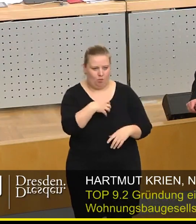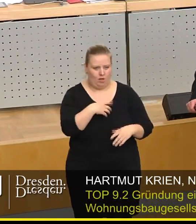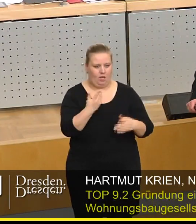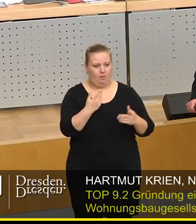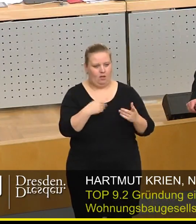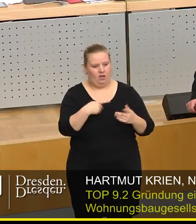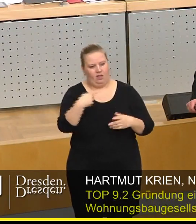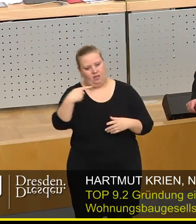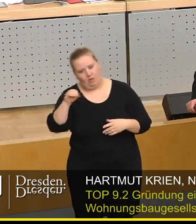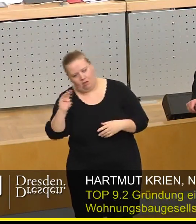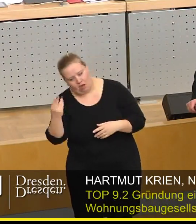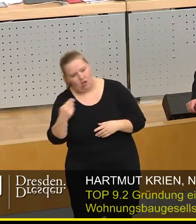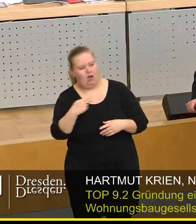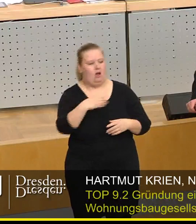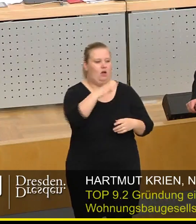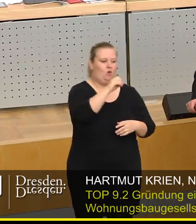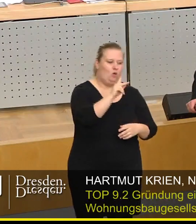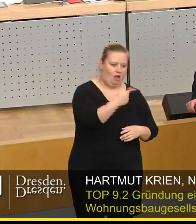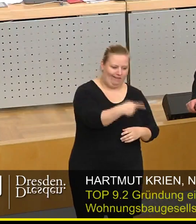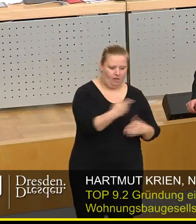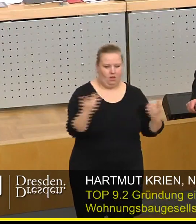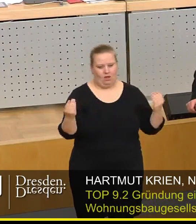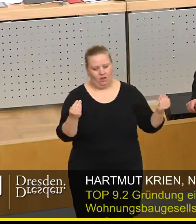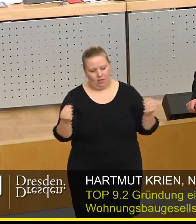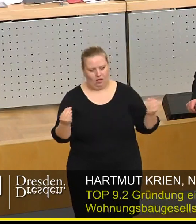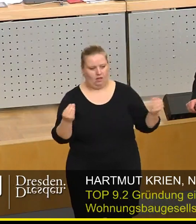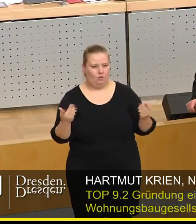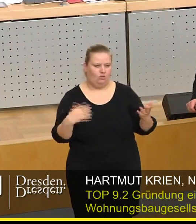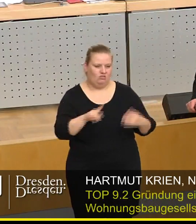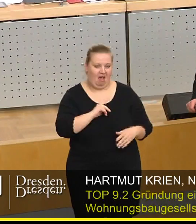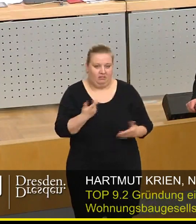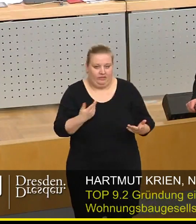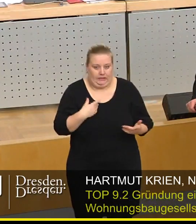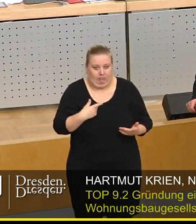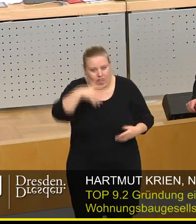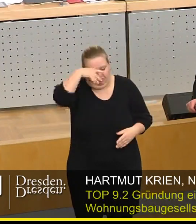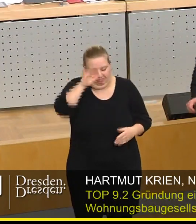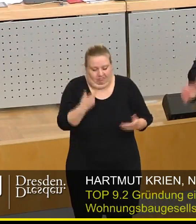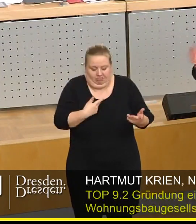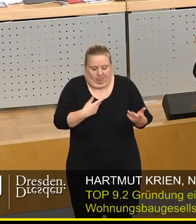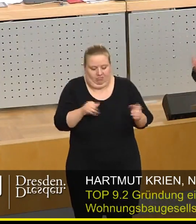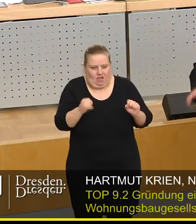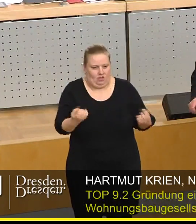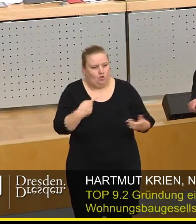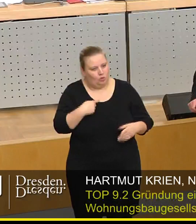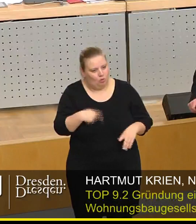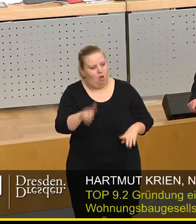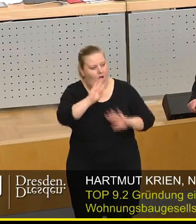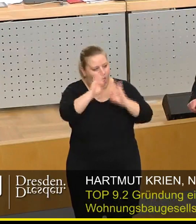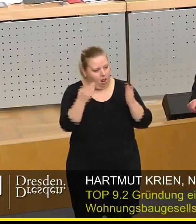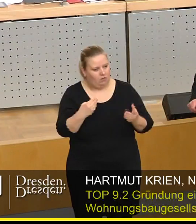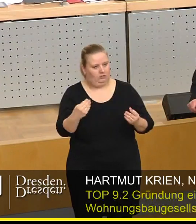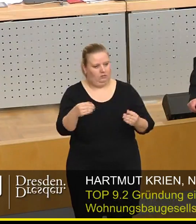Finanzproblemen GmbH oder GmbH KOKA geht es, das wäre eine Anmaßung sich dort irgendwie zu entscheiden, das wollen wir nicht, sondern wir hören uns